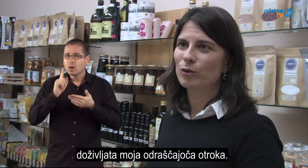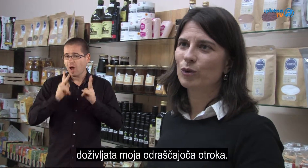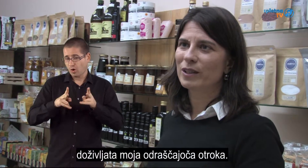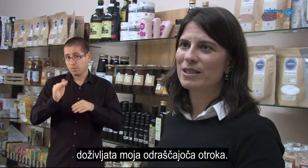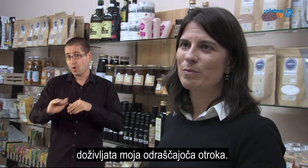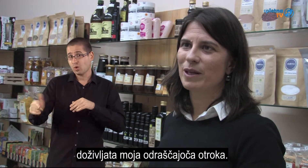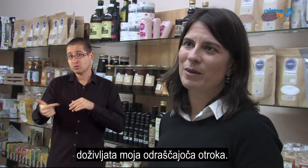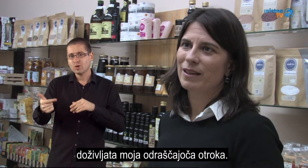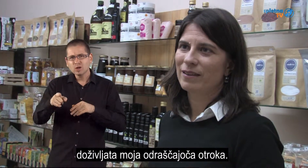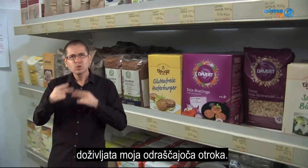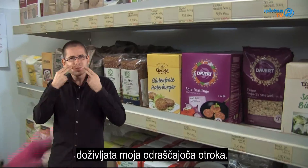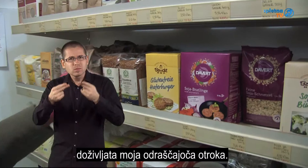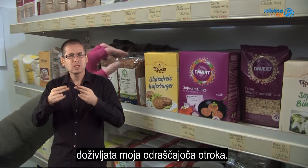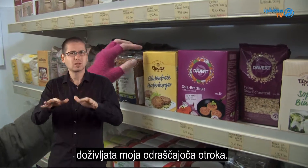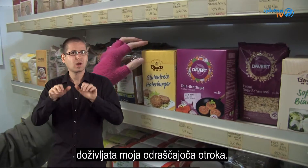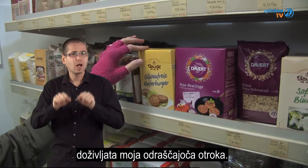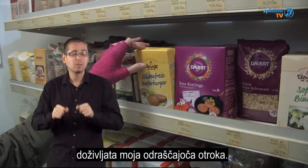otroka doživljata in sprejmata,